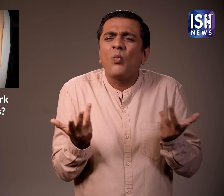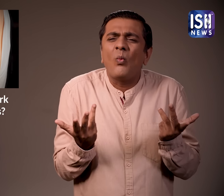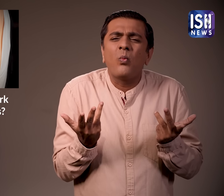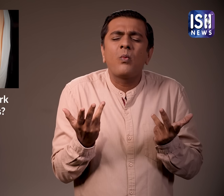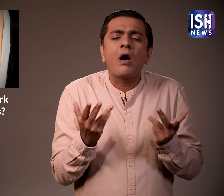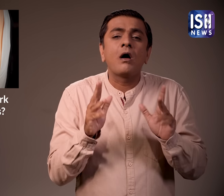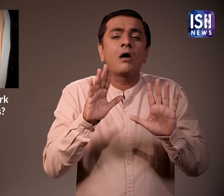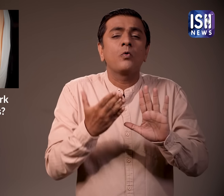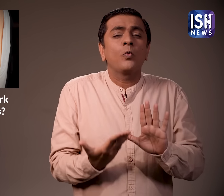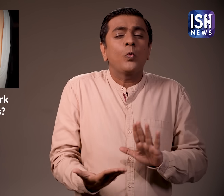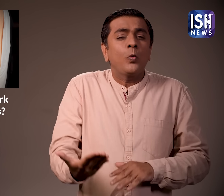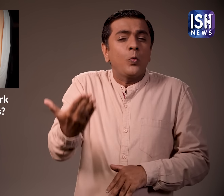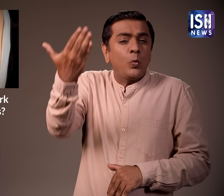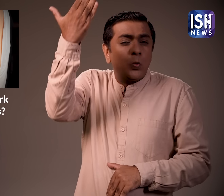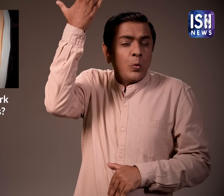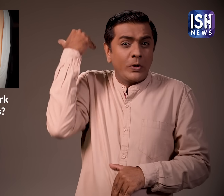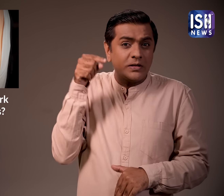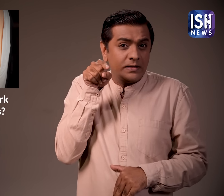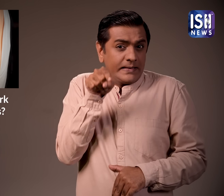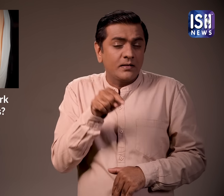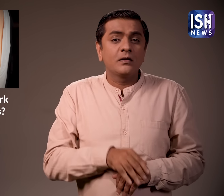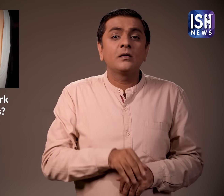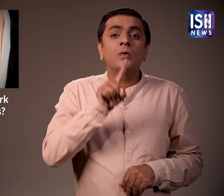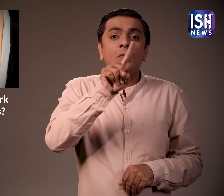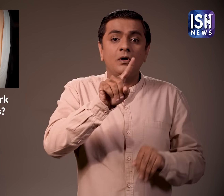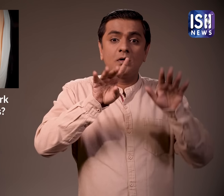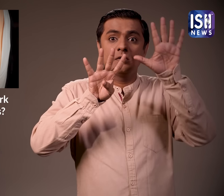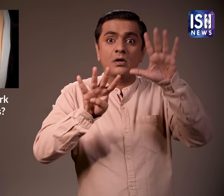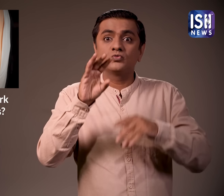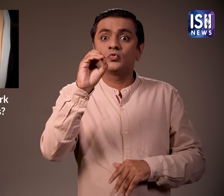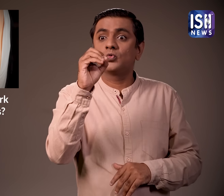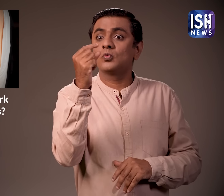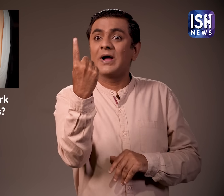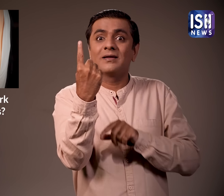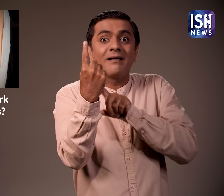है ये क्या है इसकी वजब बीसवी सदी में बहुत पहले घटी एक घटना है